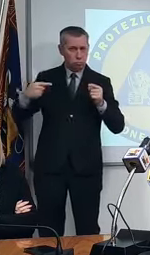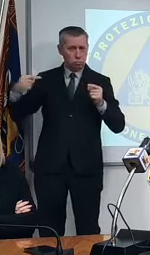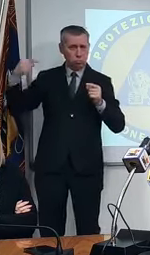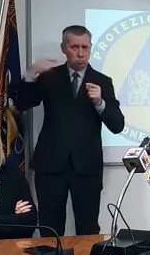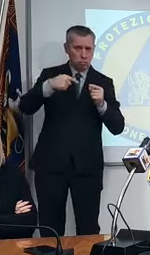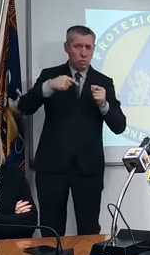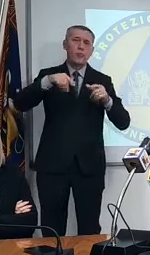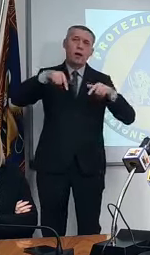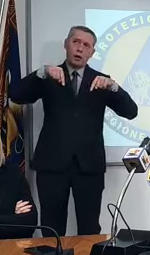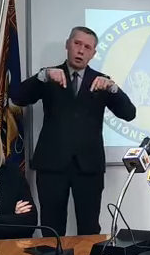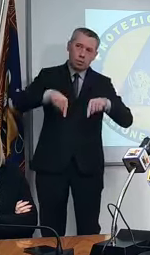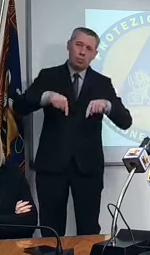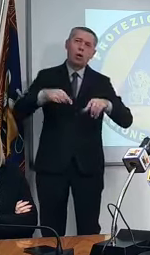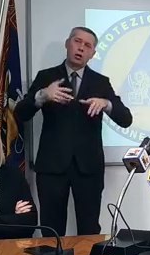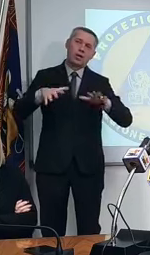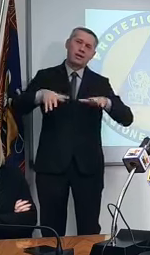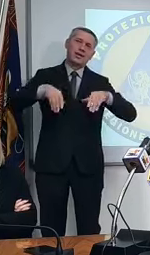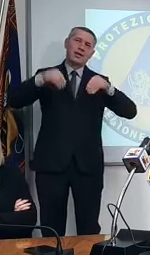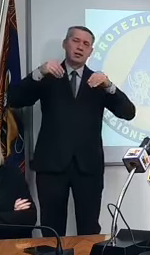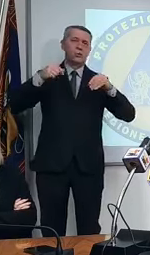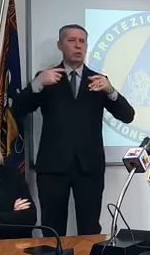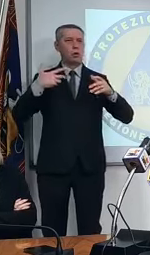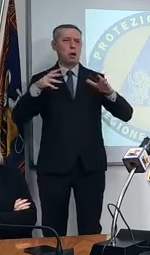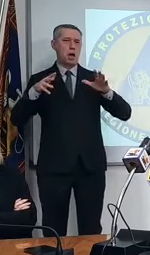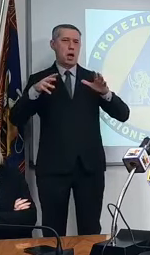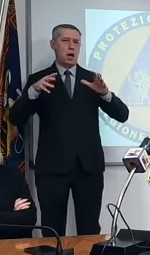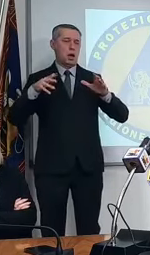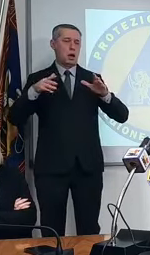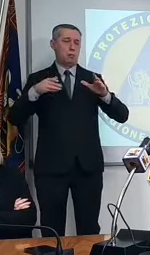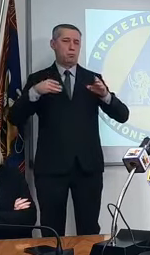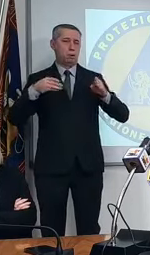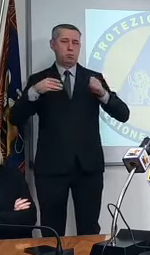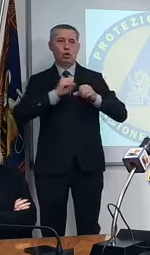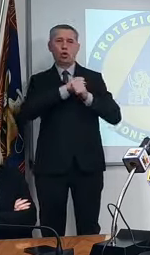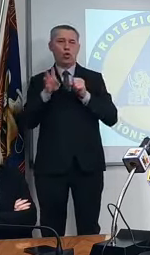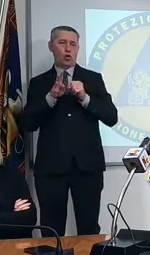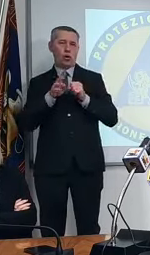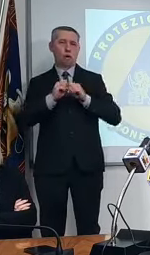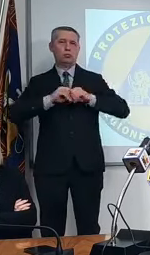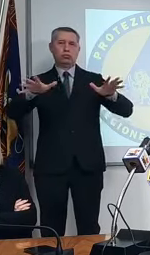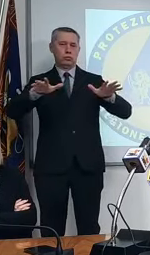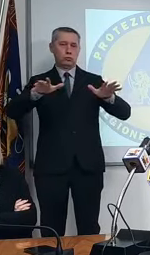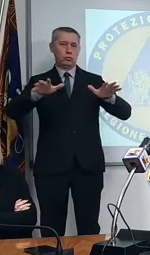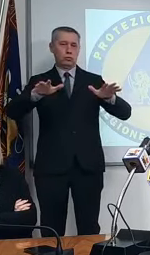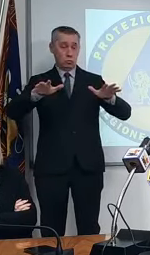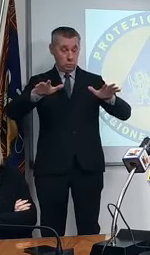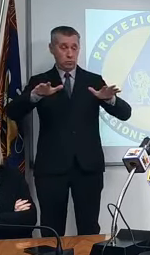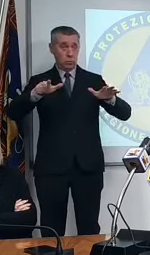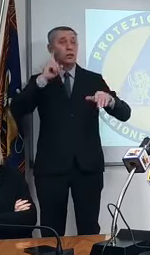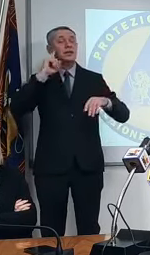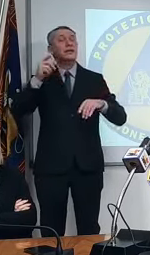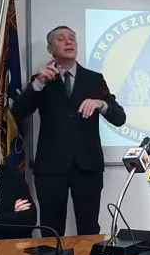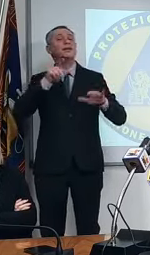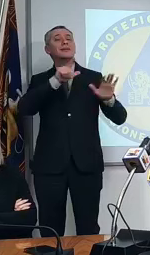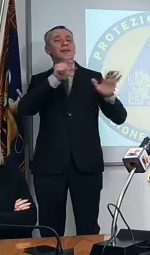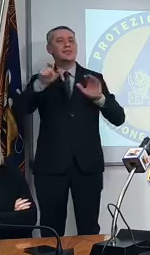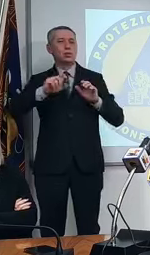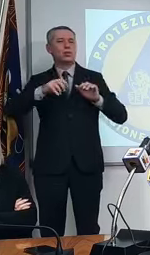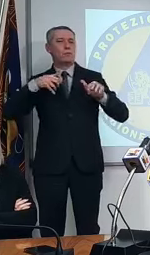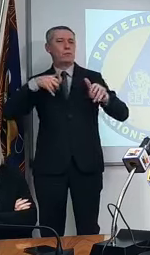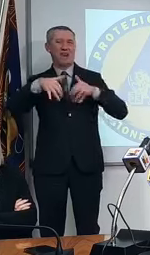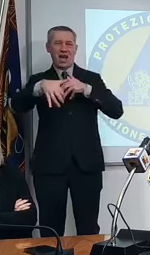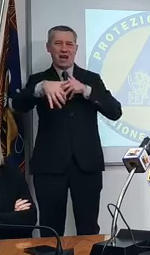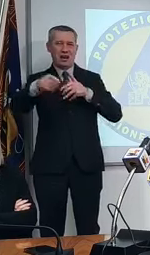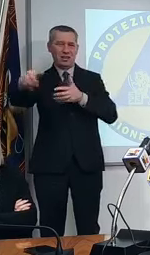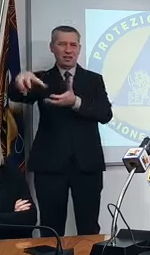sta ammazzata del coronavirus però adesso se abbiamo 209 miliardi e vengono investiti bene per aiutare imprese e occupazione